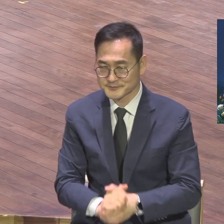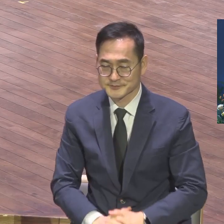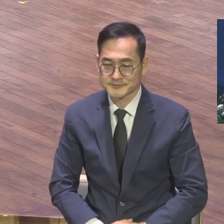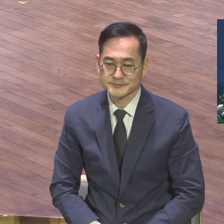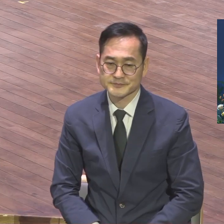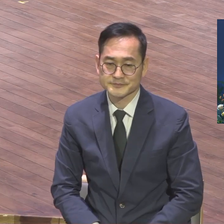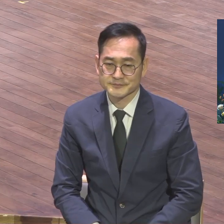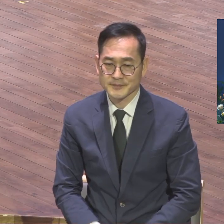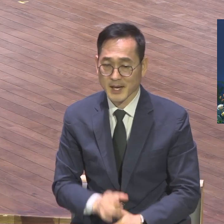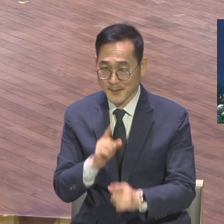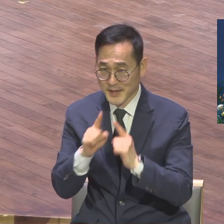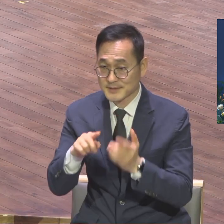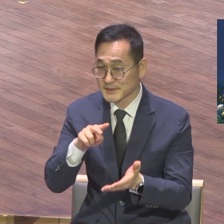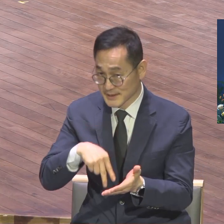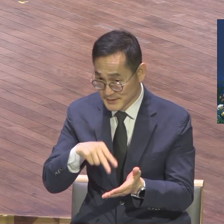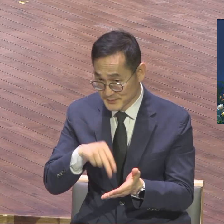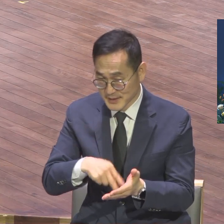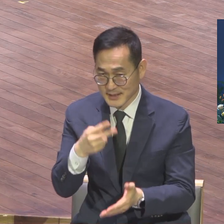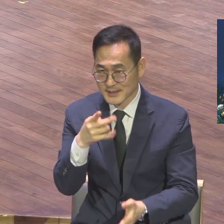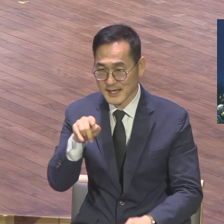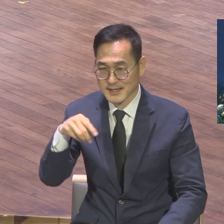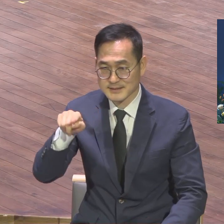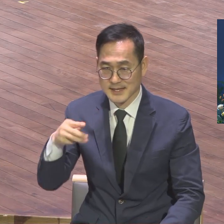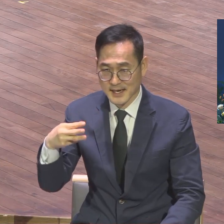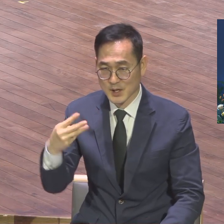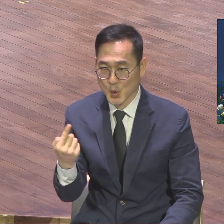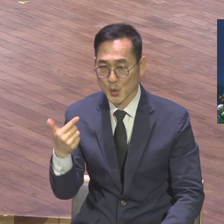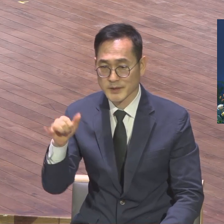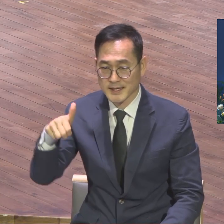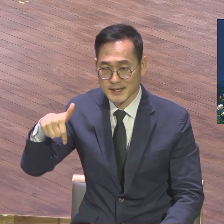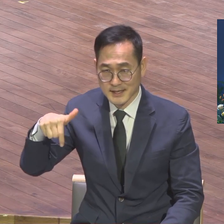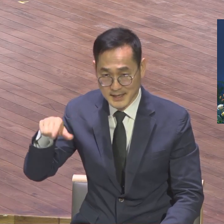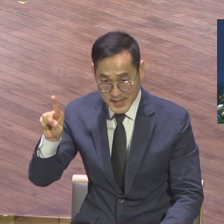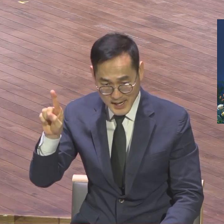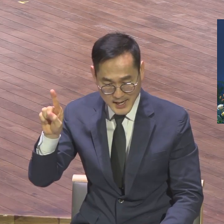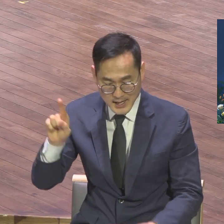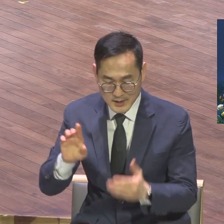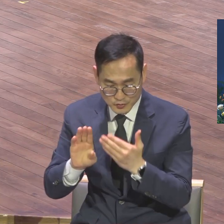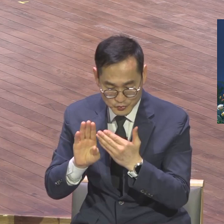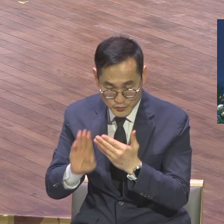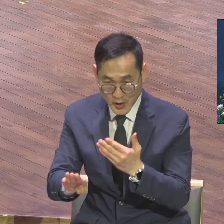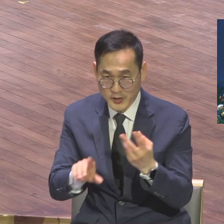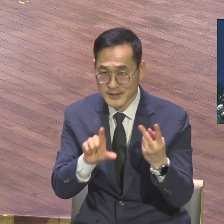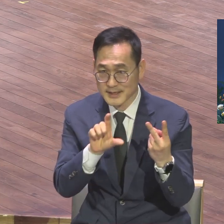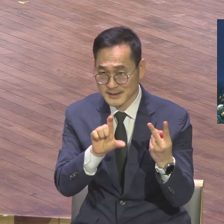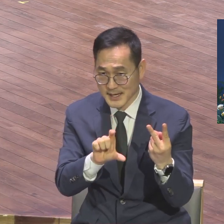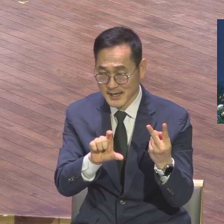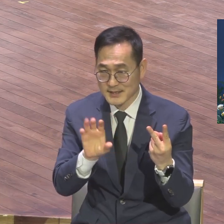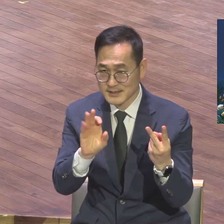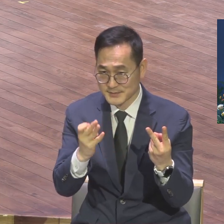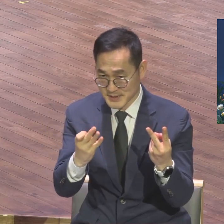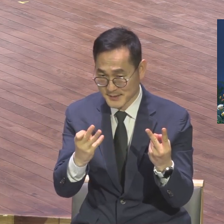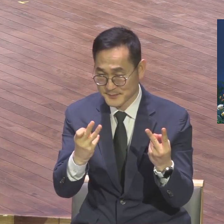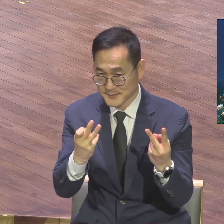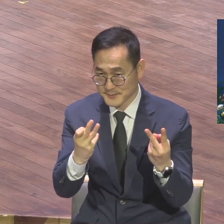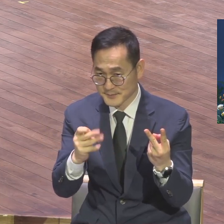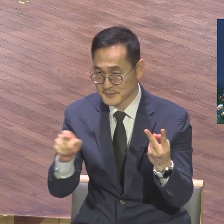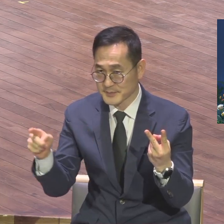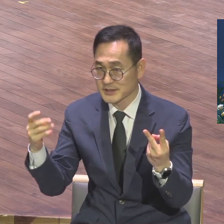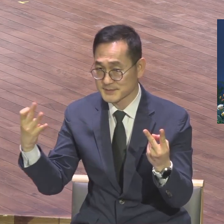말씀을 봅니다. 대산일과 후서 2장 13절로 14절까지입니다.